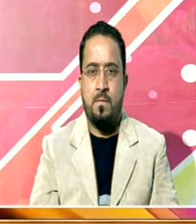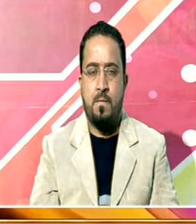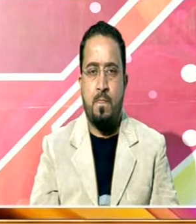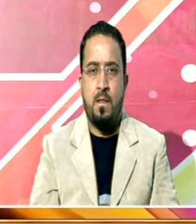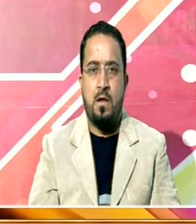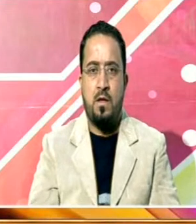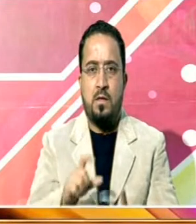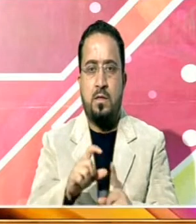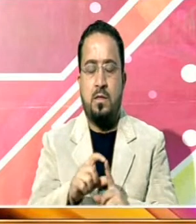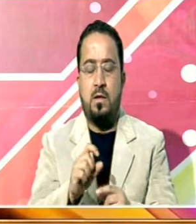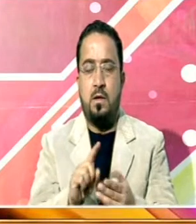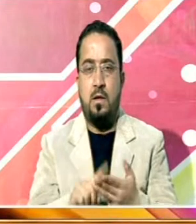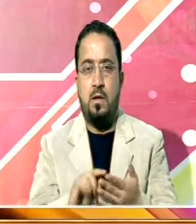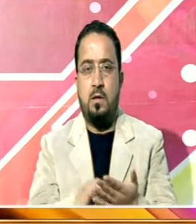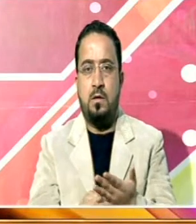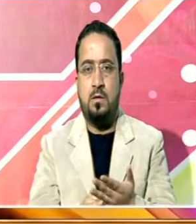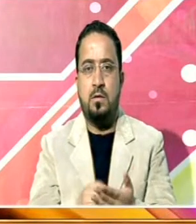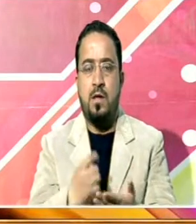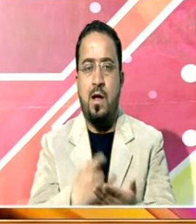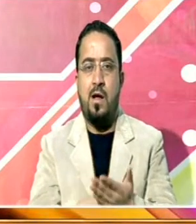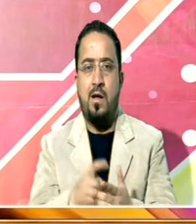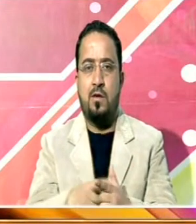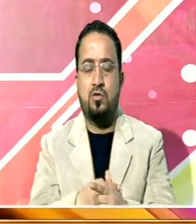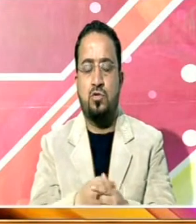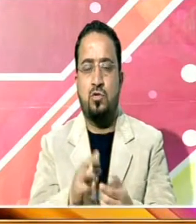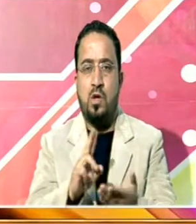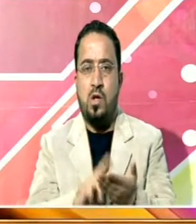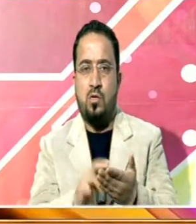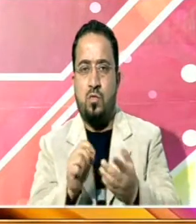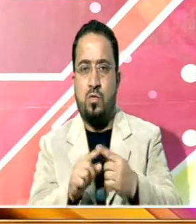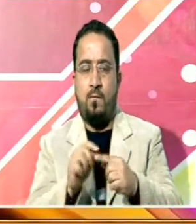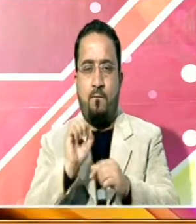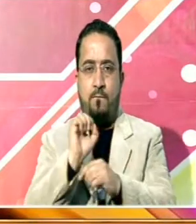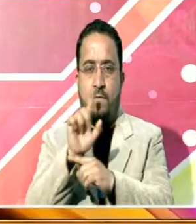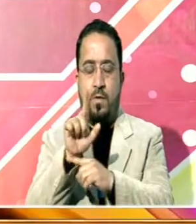مرکزی وزارت برائی چانسپورٹ اور ہائیویز کی ایک نوٹفیکیشن میں